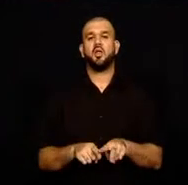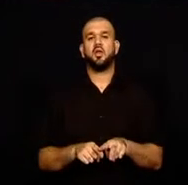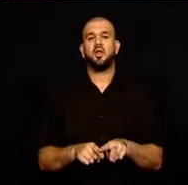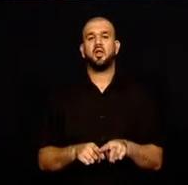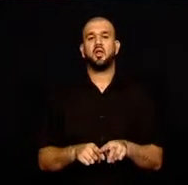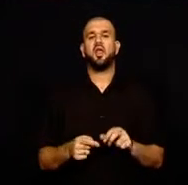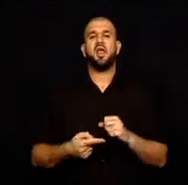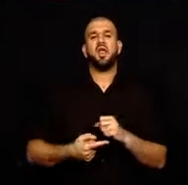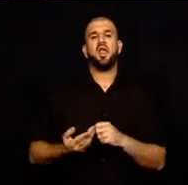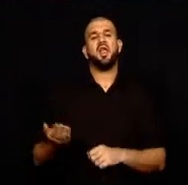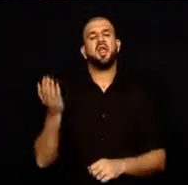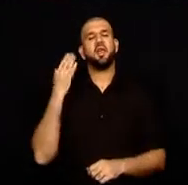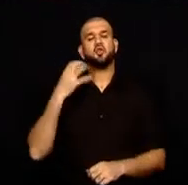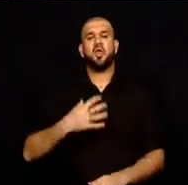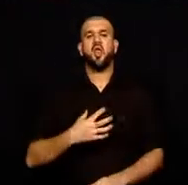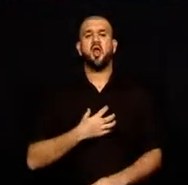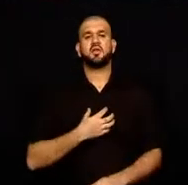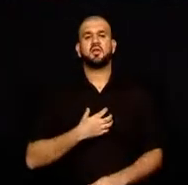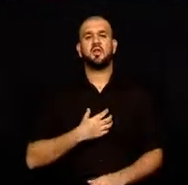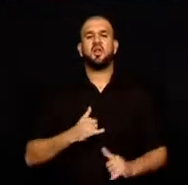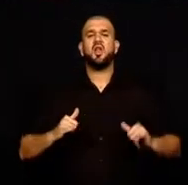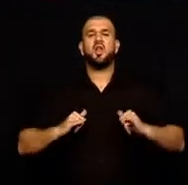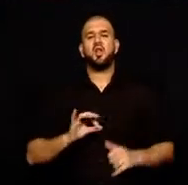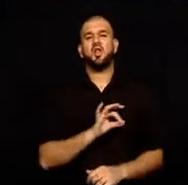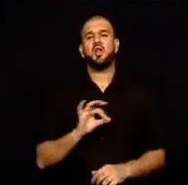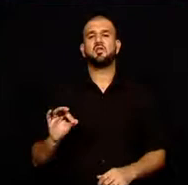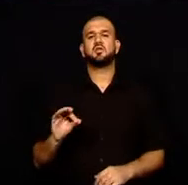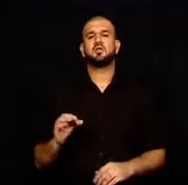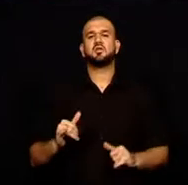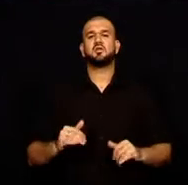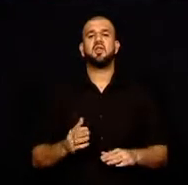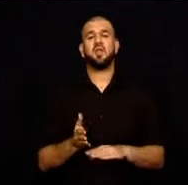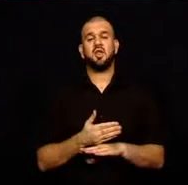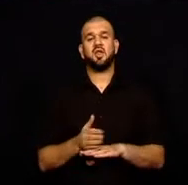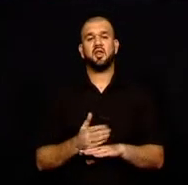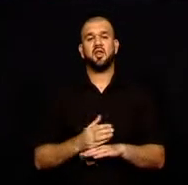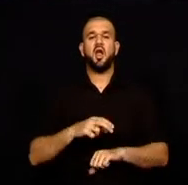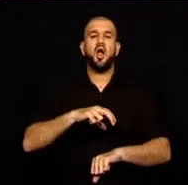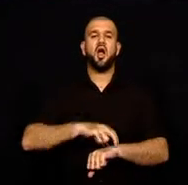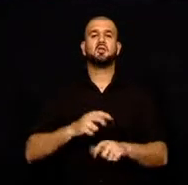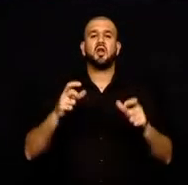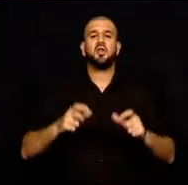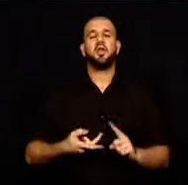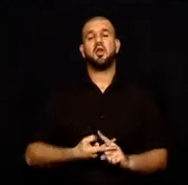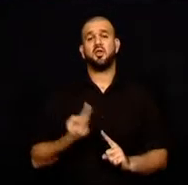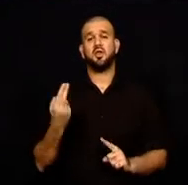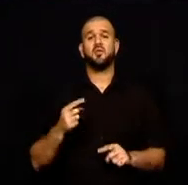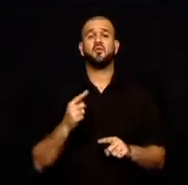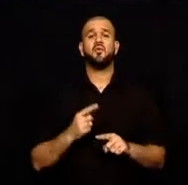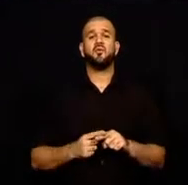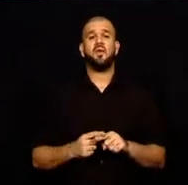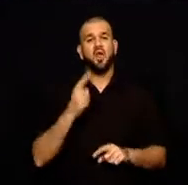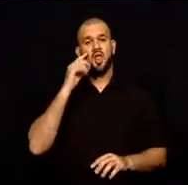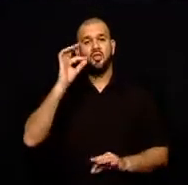gazeteci Çetin Altan, geçen Haziran'da rahatsızlığı nedeniyle hastaneye